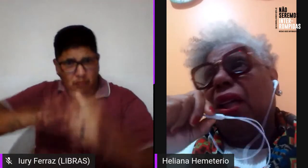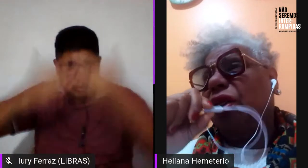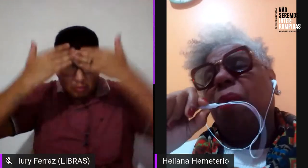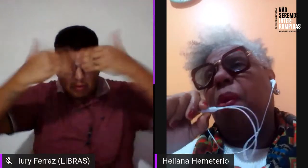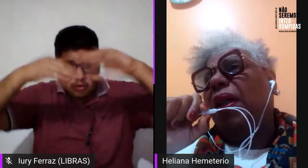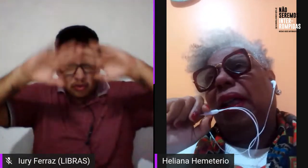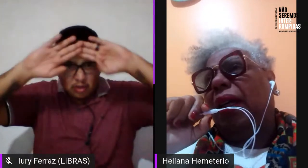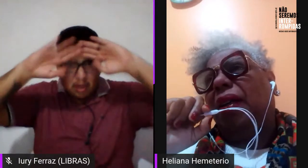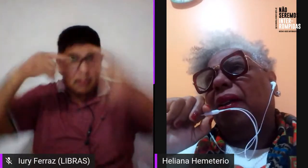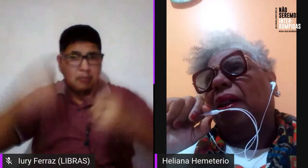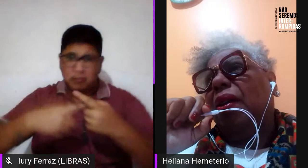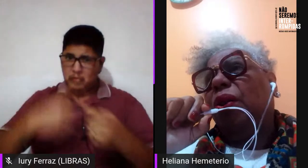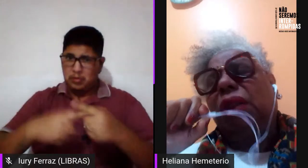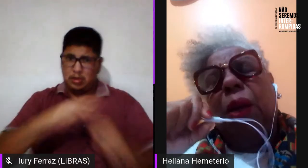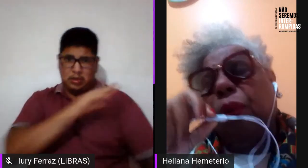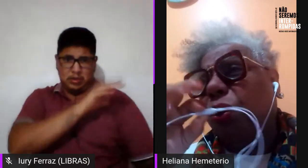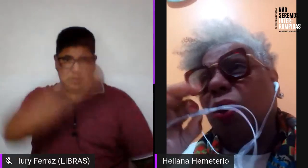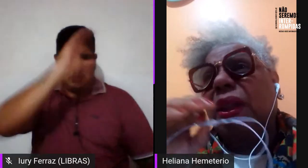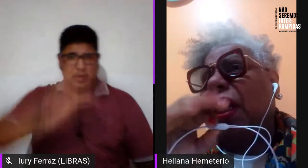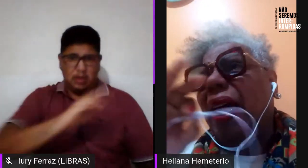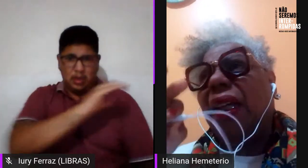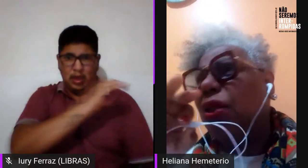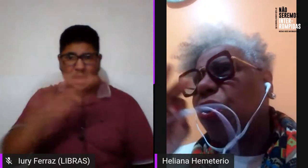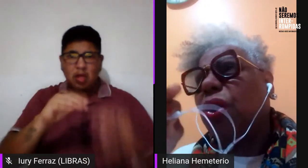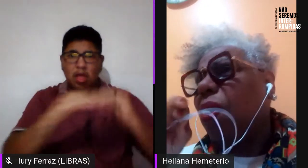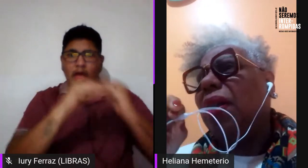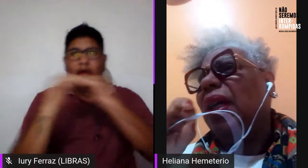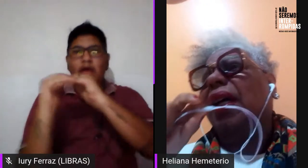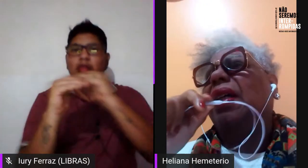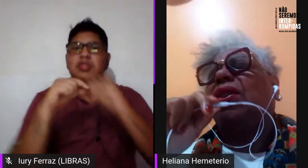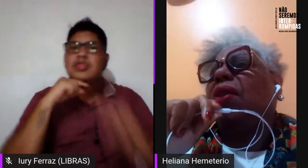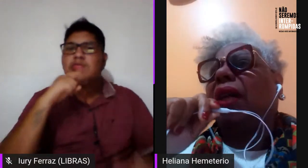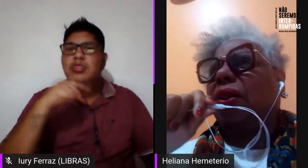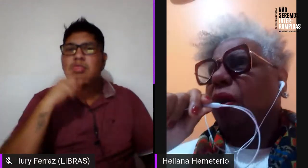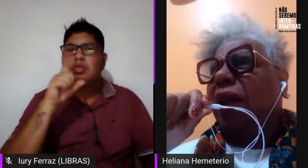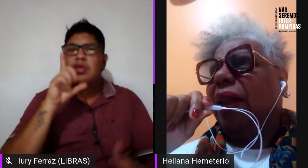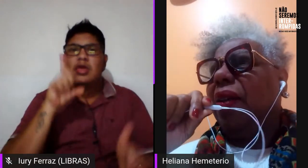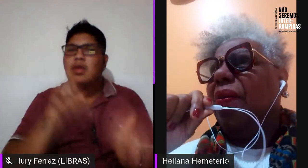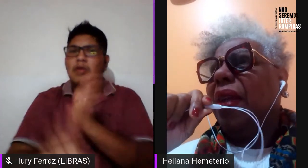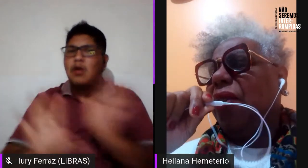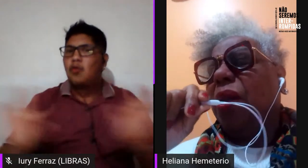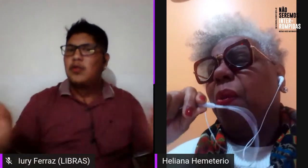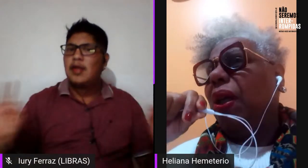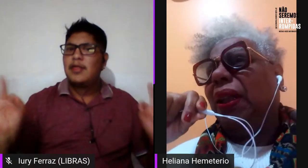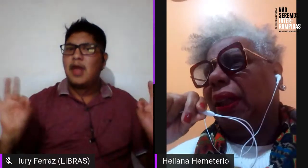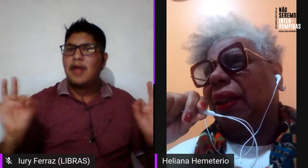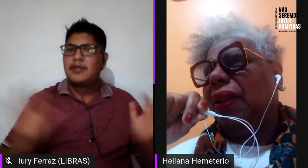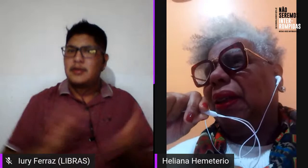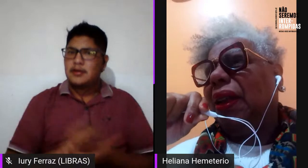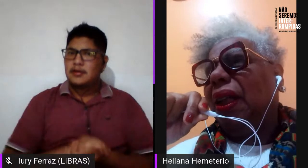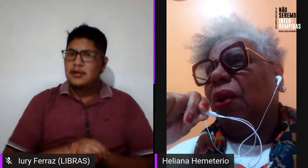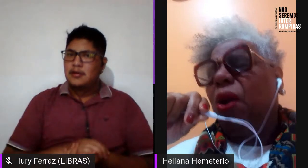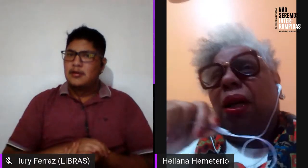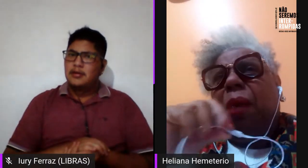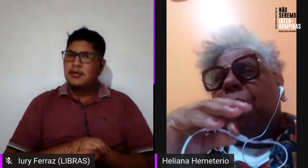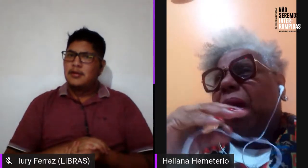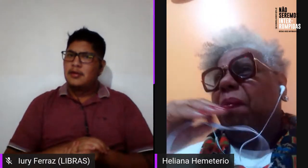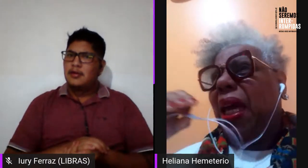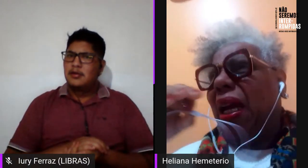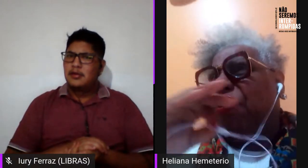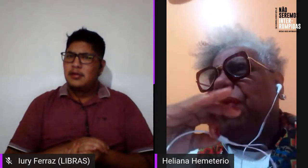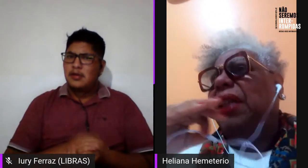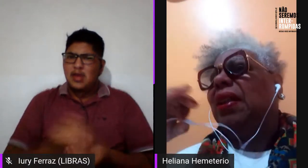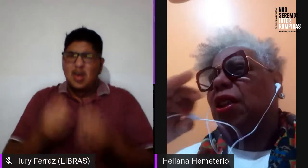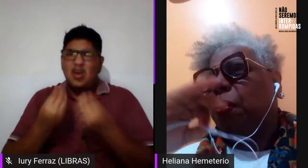católica é hegemônica, o tempo todo e ninguém questiona a religião católica hegemônica, como ela